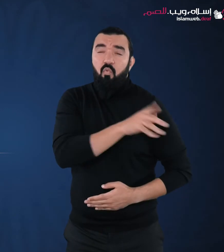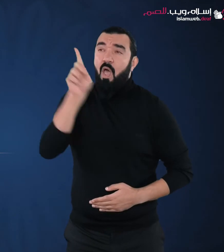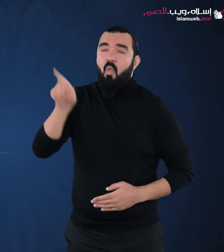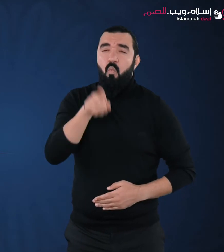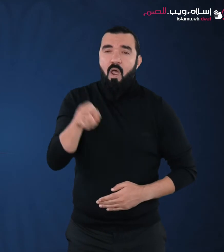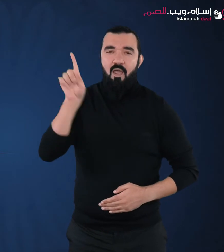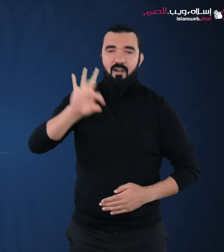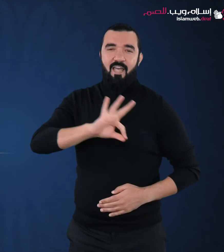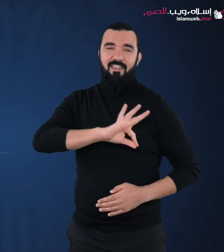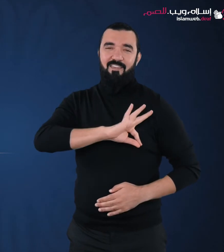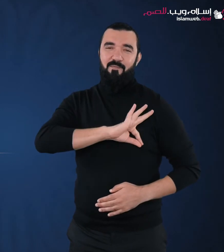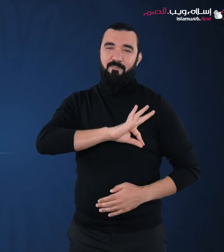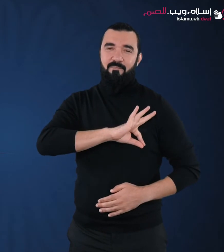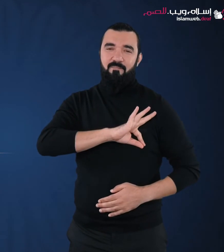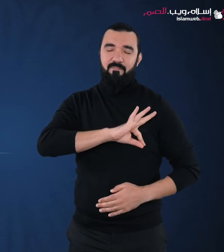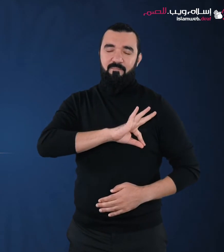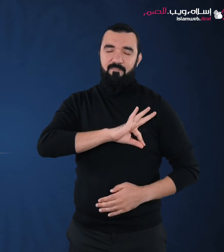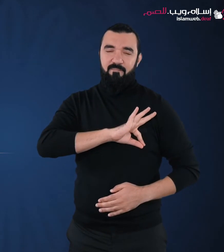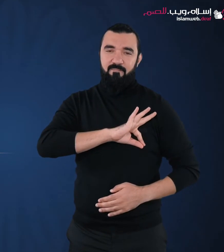والله أعلم